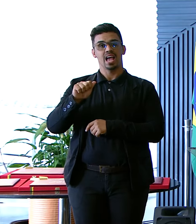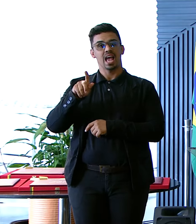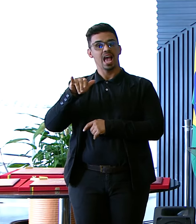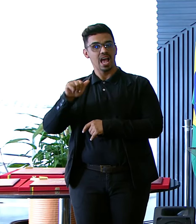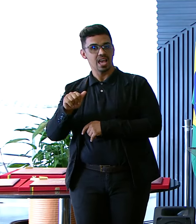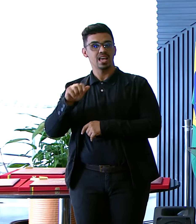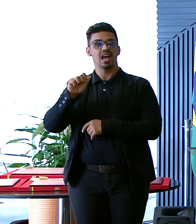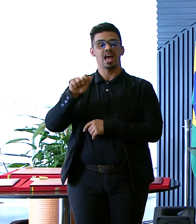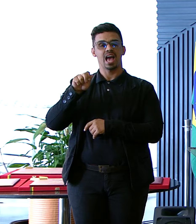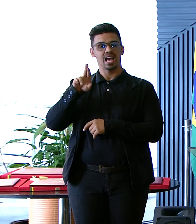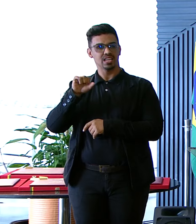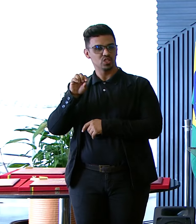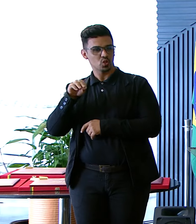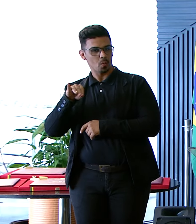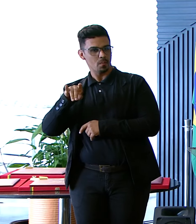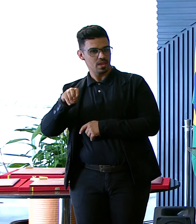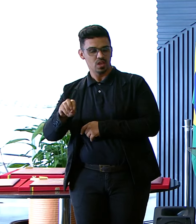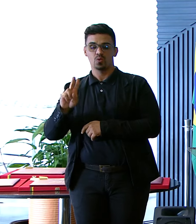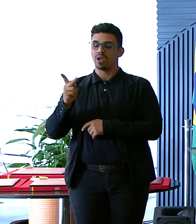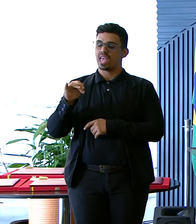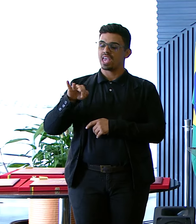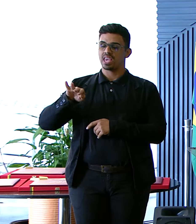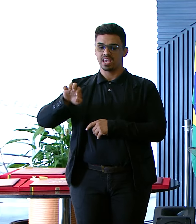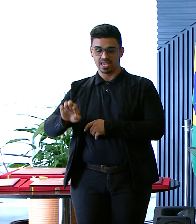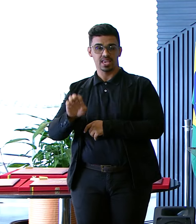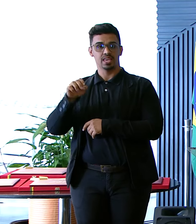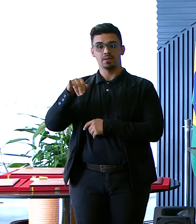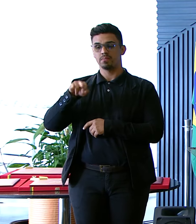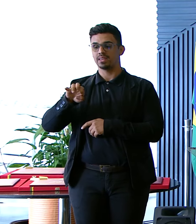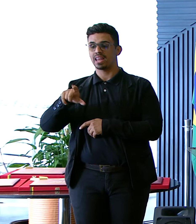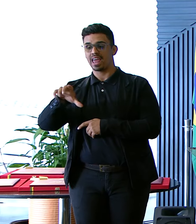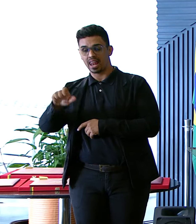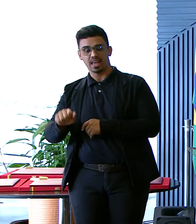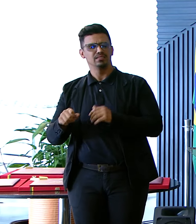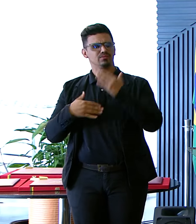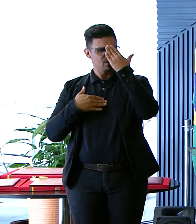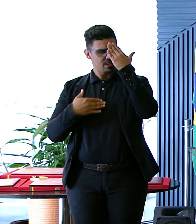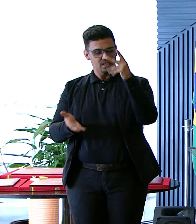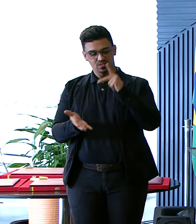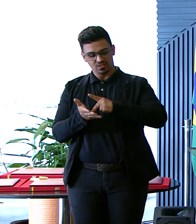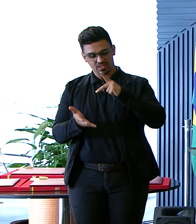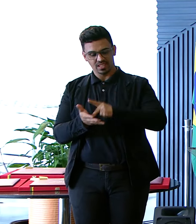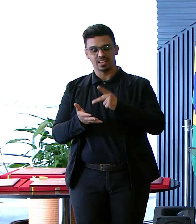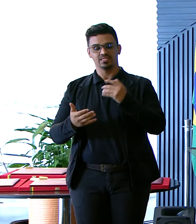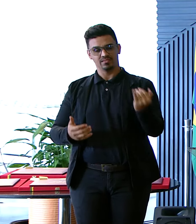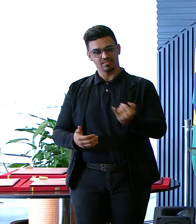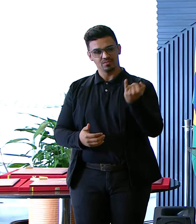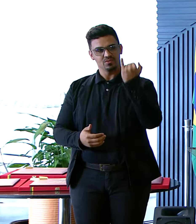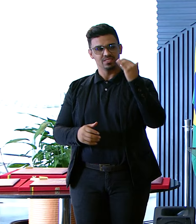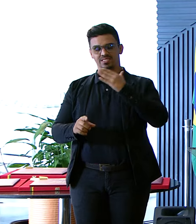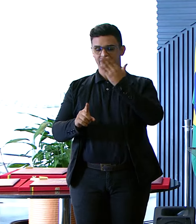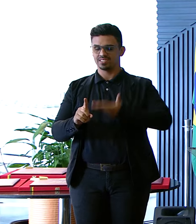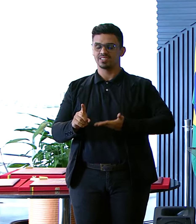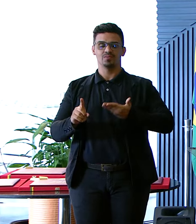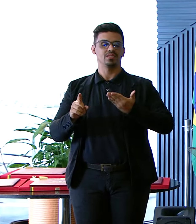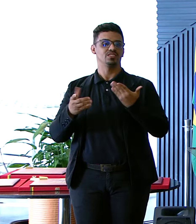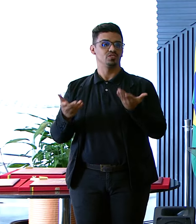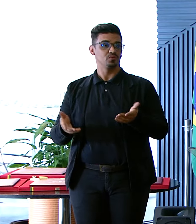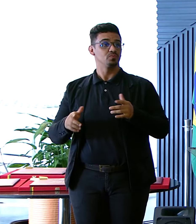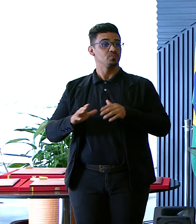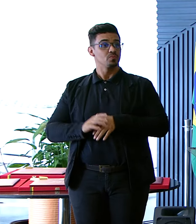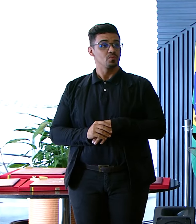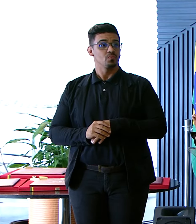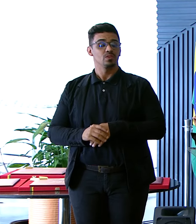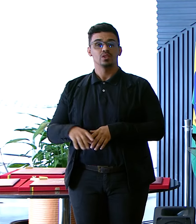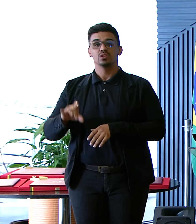Aristodemo Henrica E Mirella Eu agradeço muito Essa importante Significativa Homenagem Eu queria contar Só